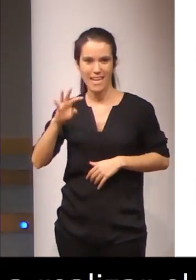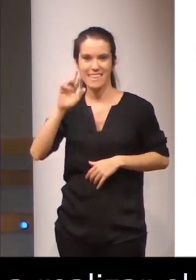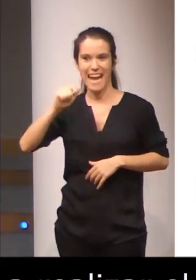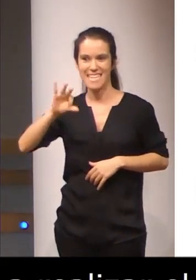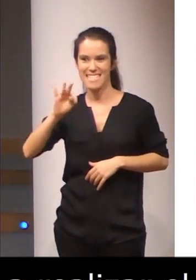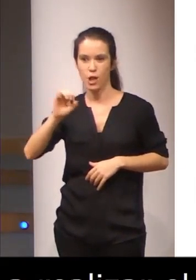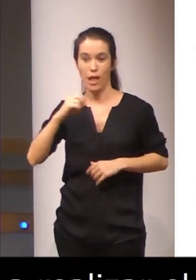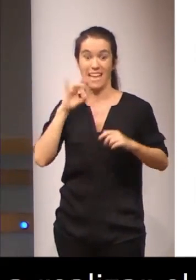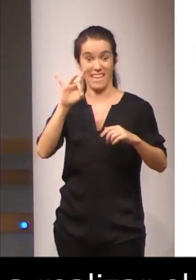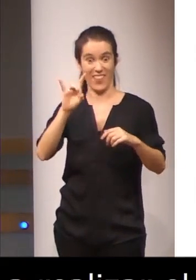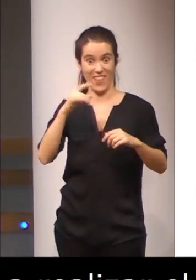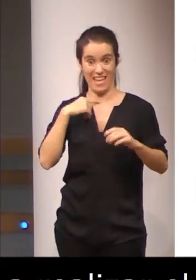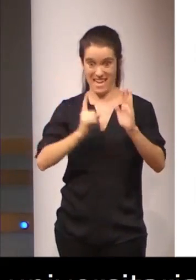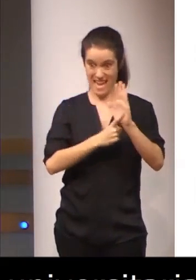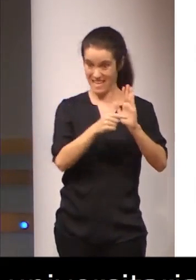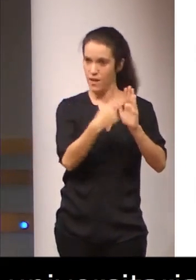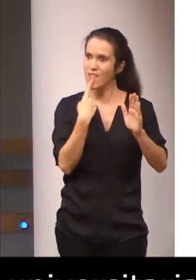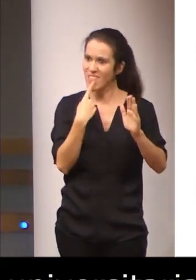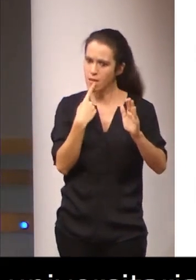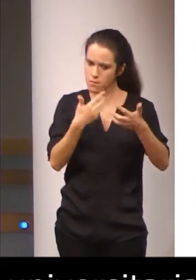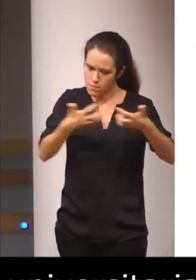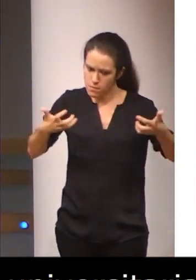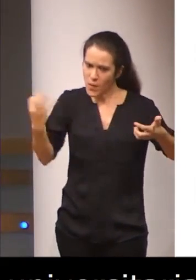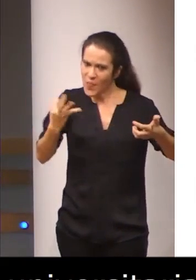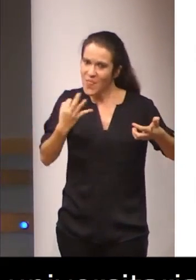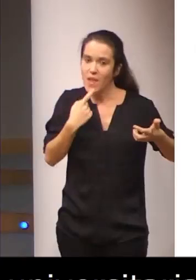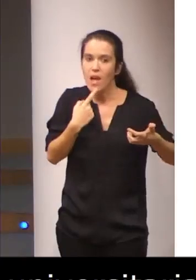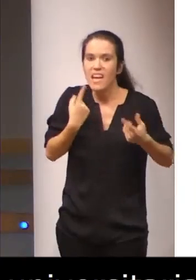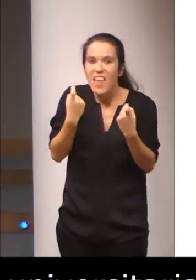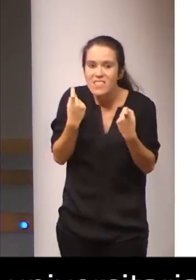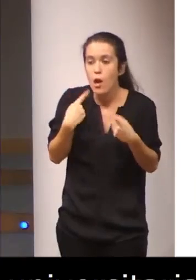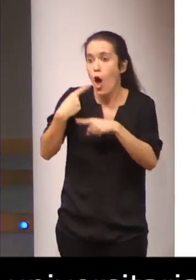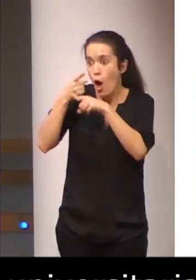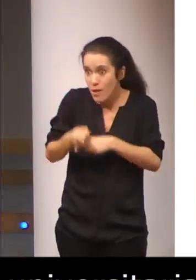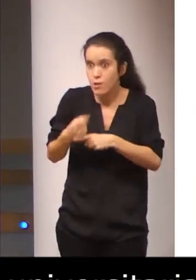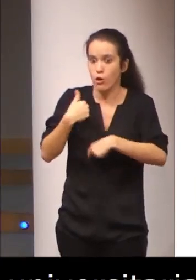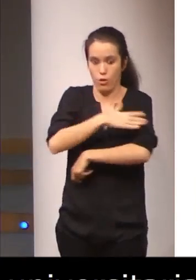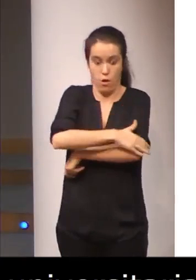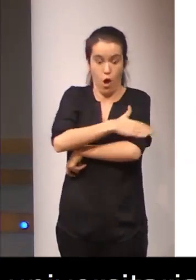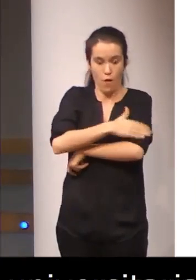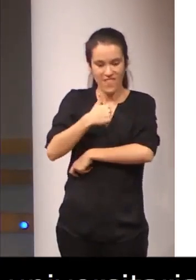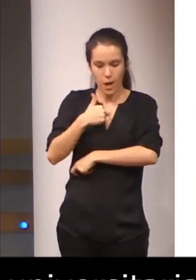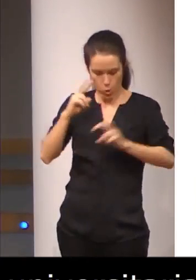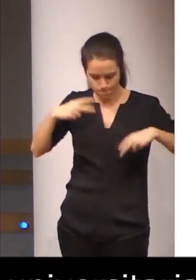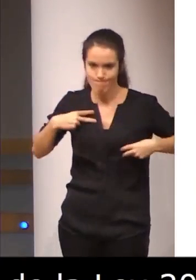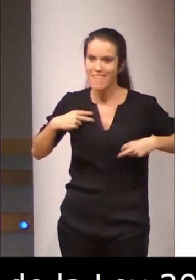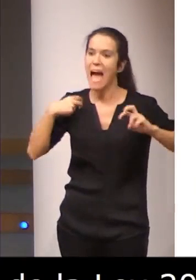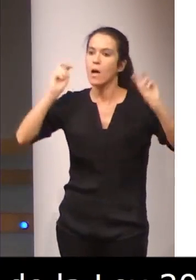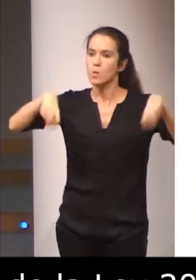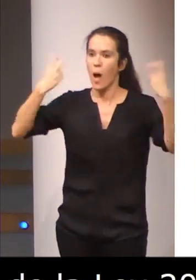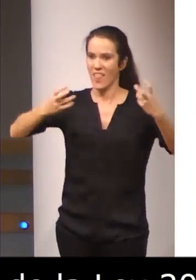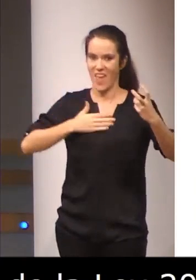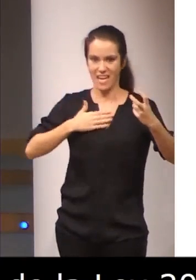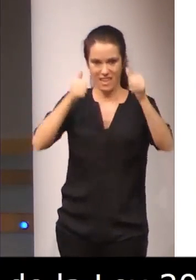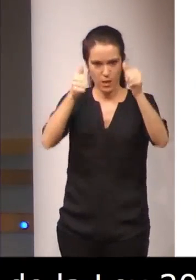en la que se afirma, se dice, que es necesario, que es obligatorio por la parte de la Administración actualizar la